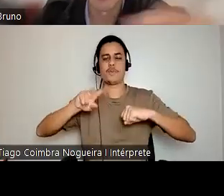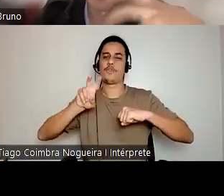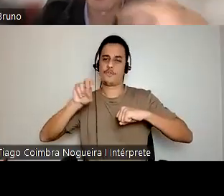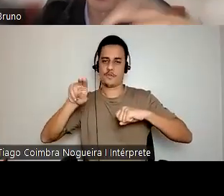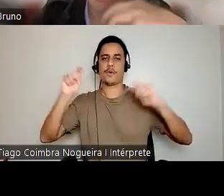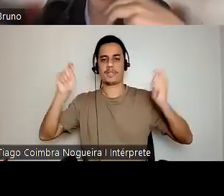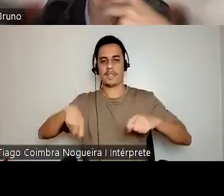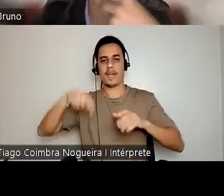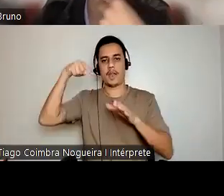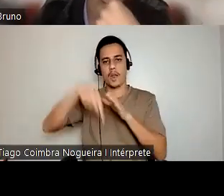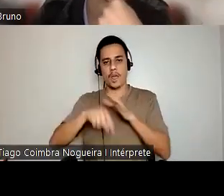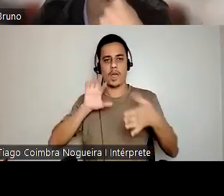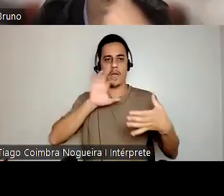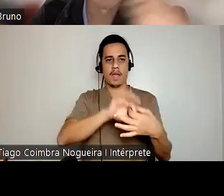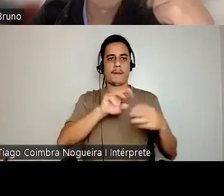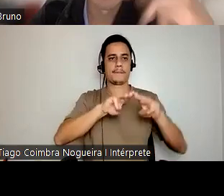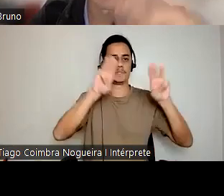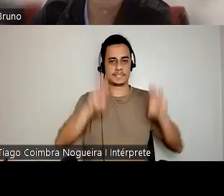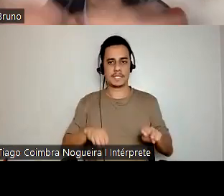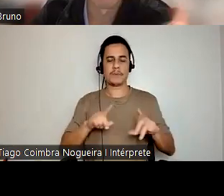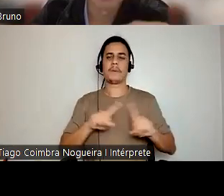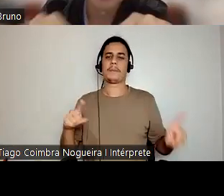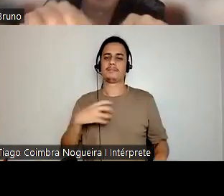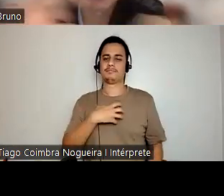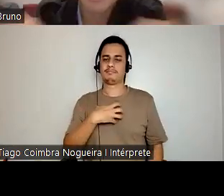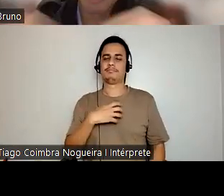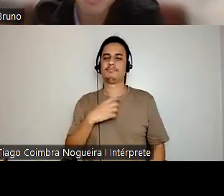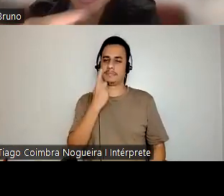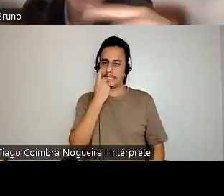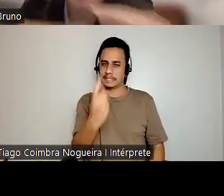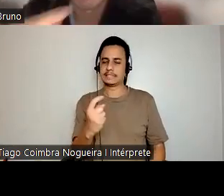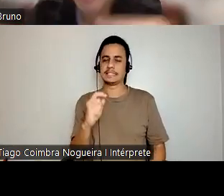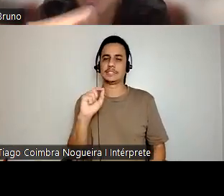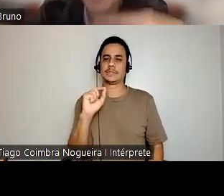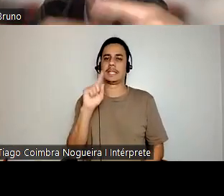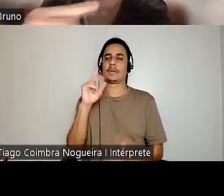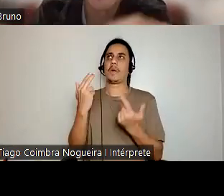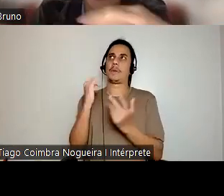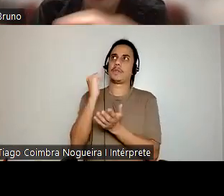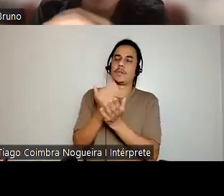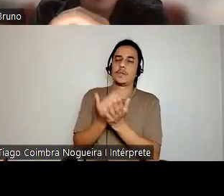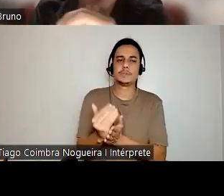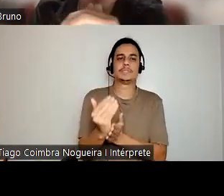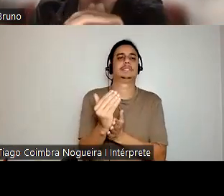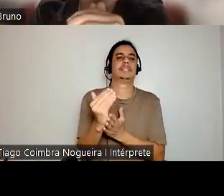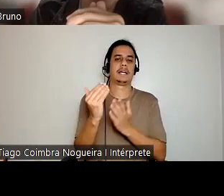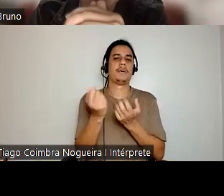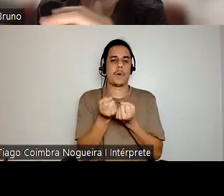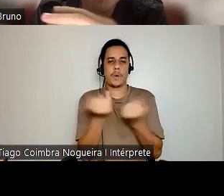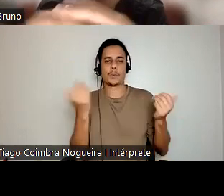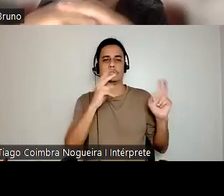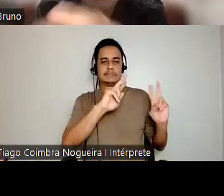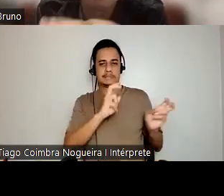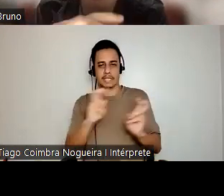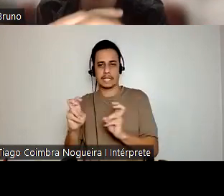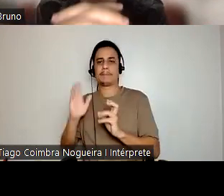questão mais dos museus. Eu achei interessante essa apresentação ser uma introdução de questões que vêm sendo